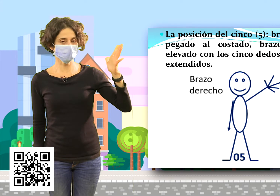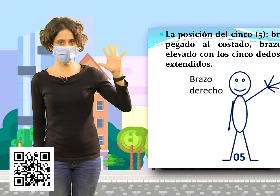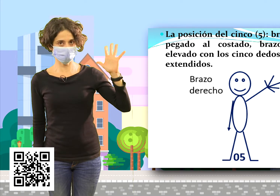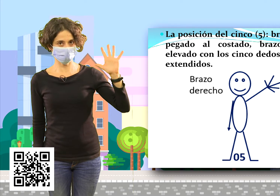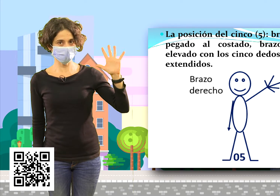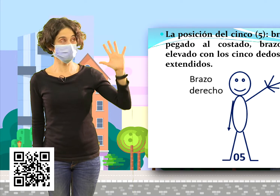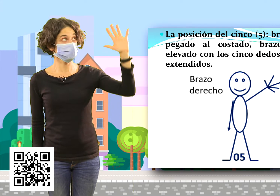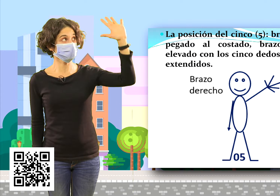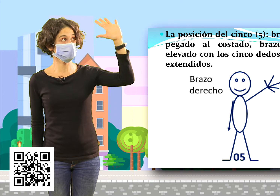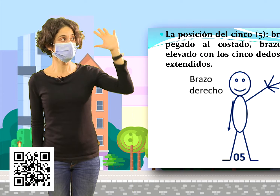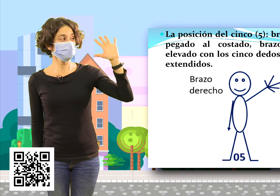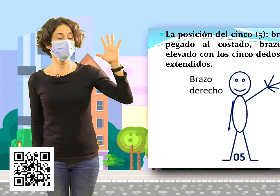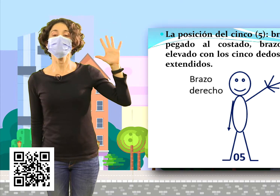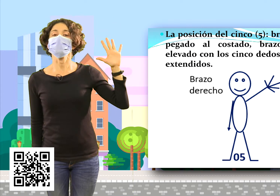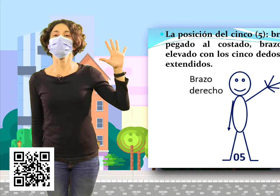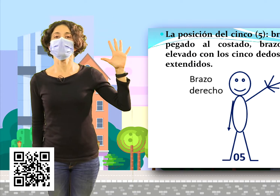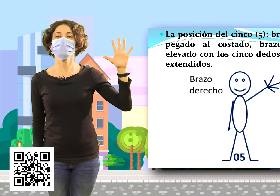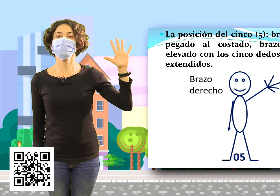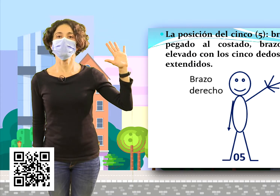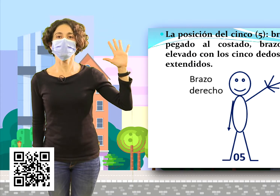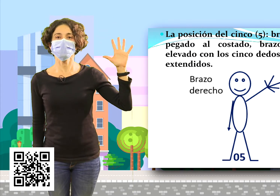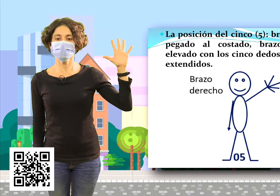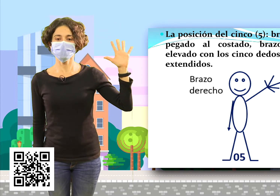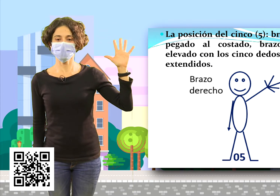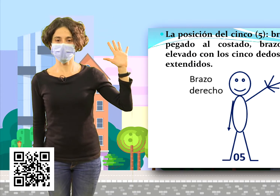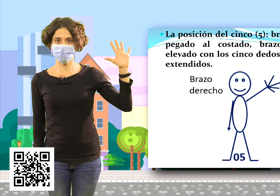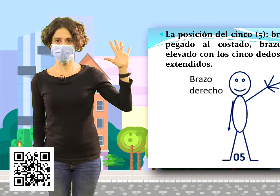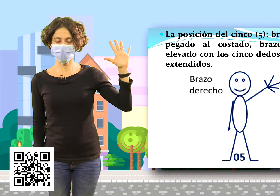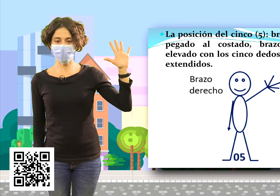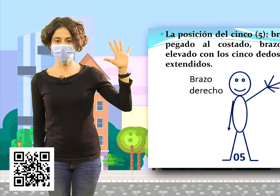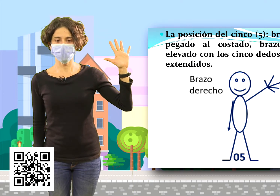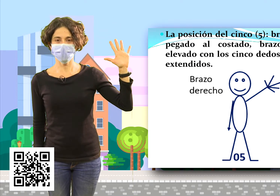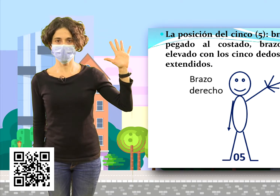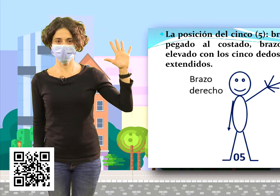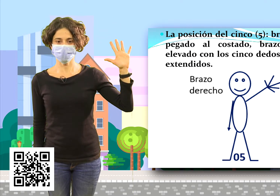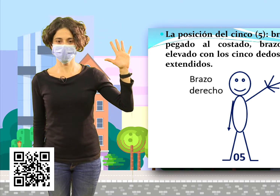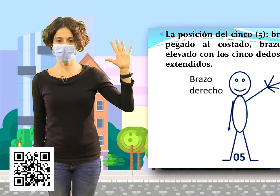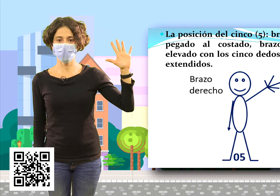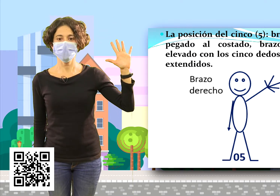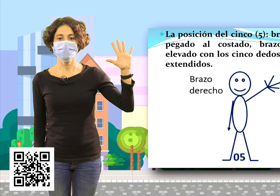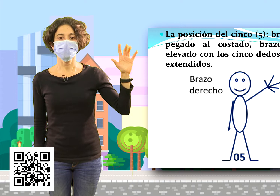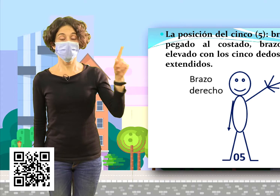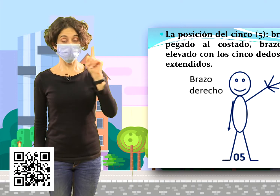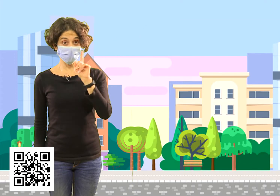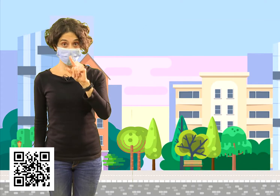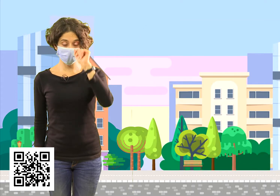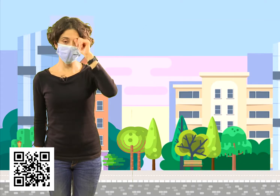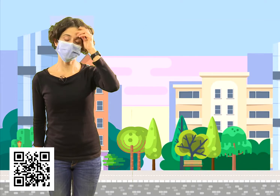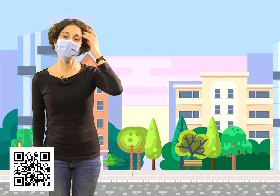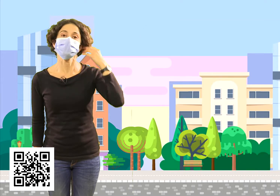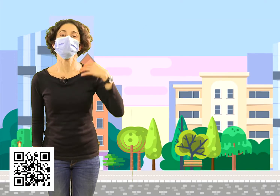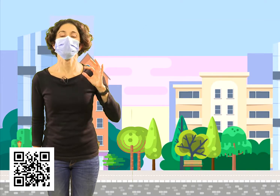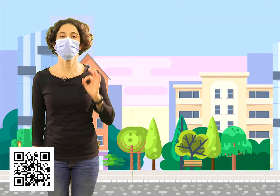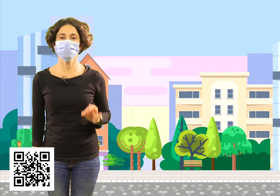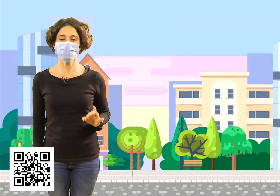vamos a levantar nuestro brazo izquierdo mostrando los 5 deditos de la mano. Eso es. Y ahora,